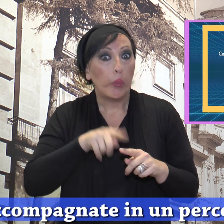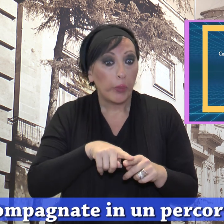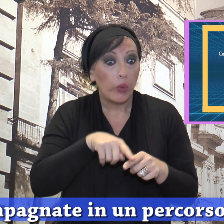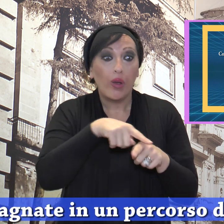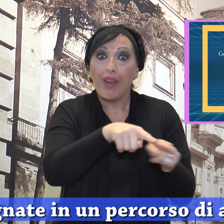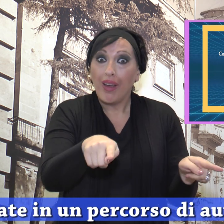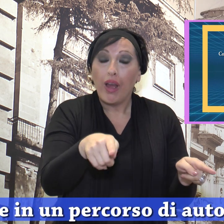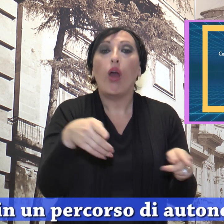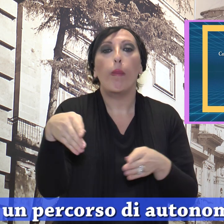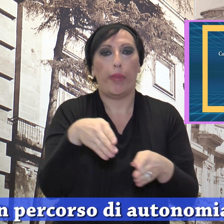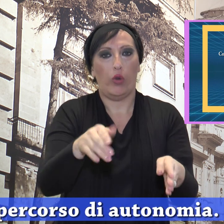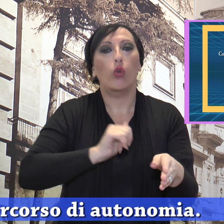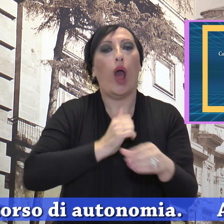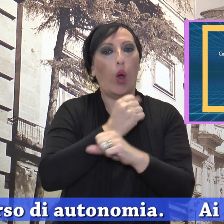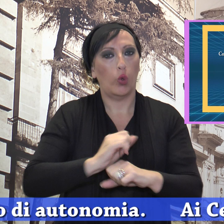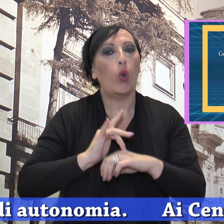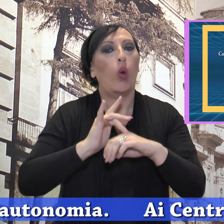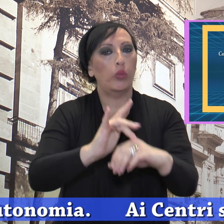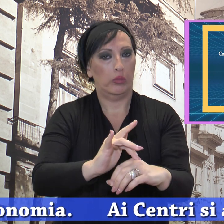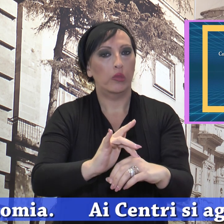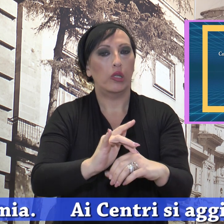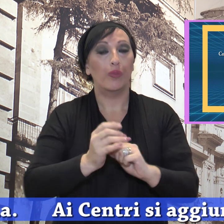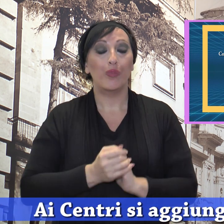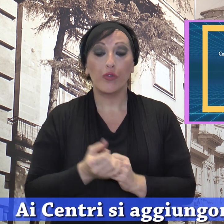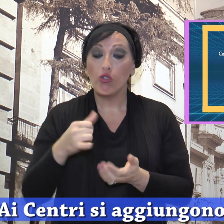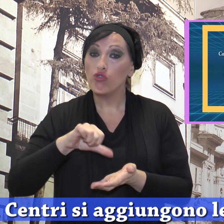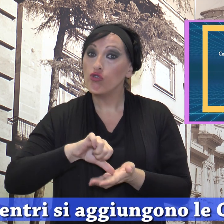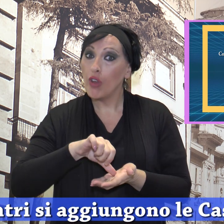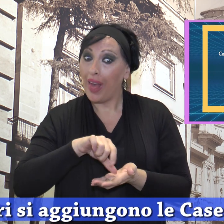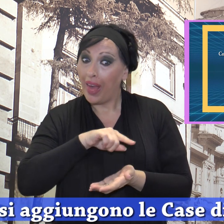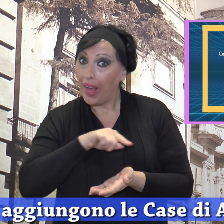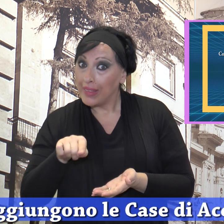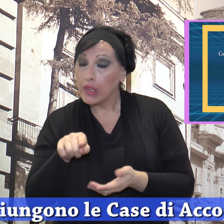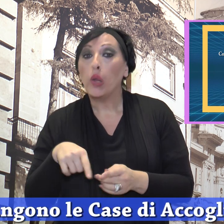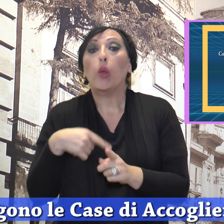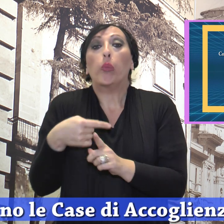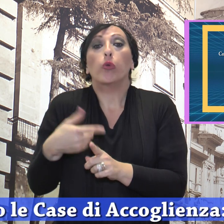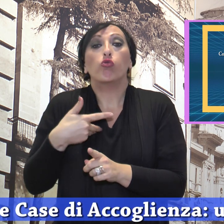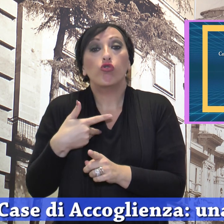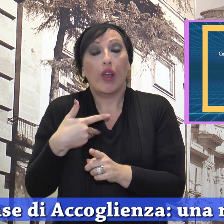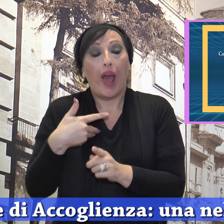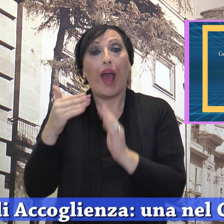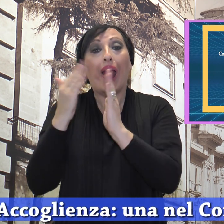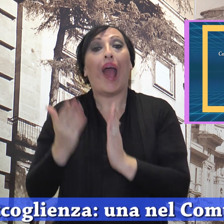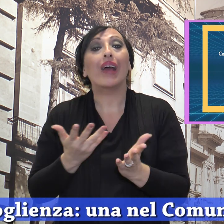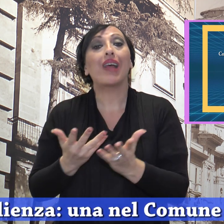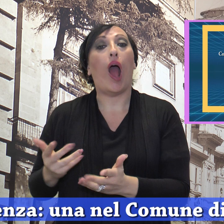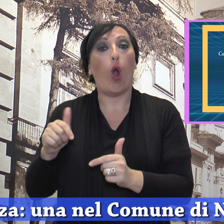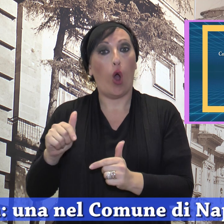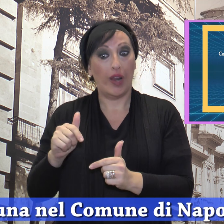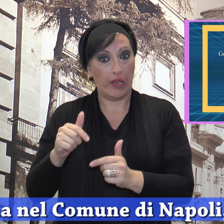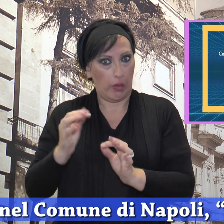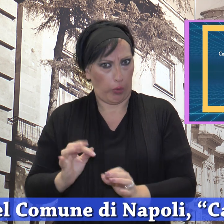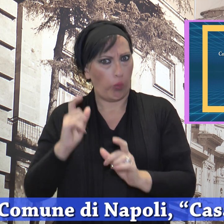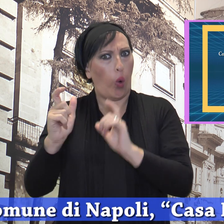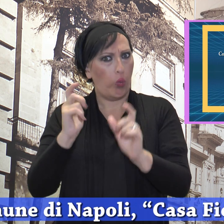percorso di autonomia. Ai centri si aggiungono le case di accoglienza, una nel Comune di